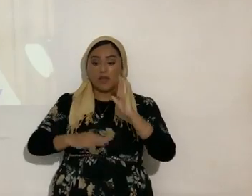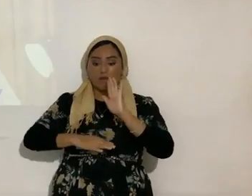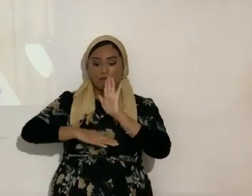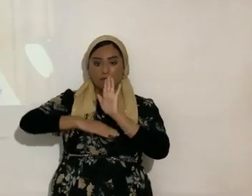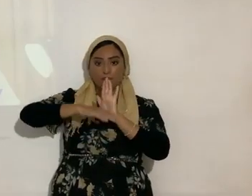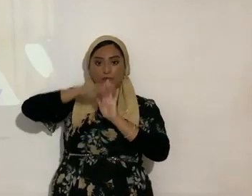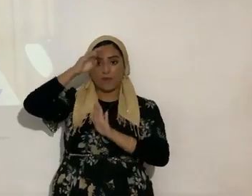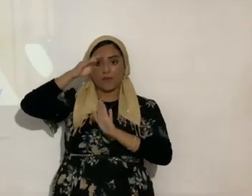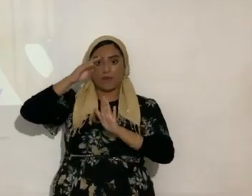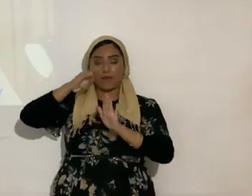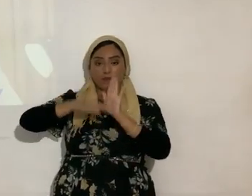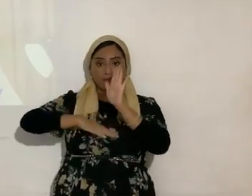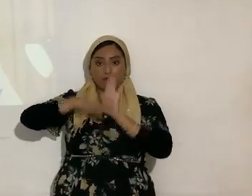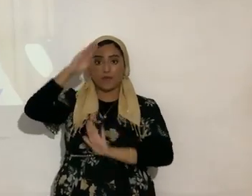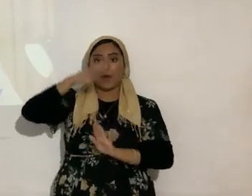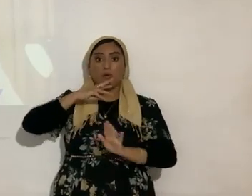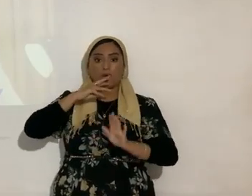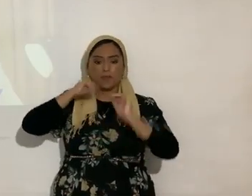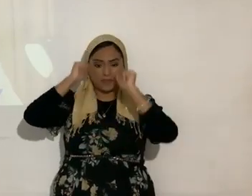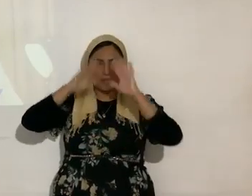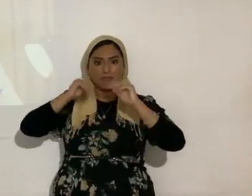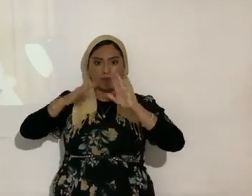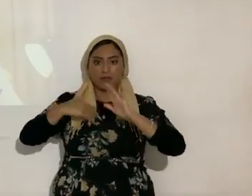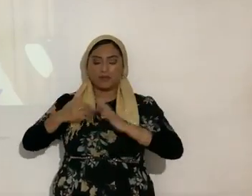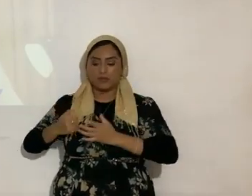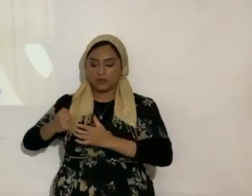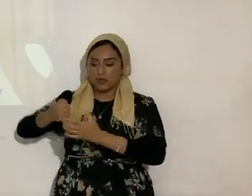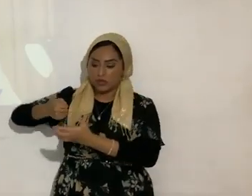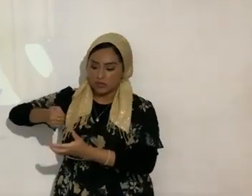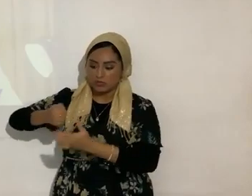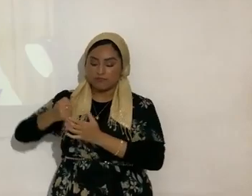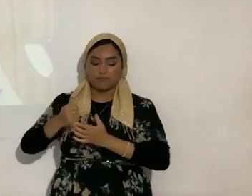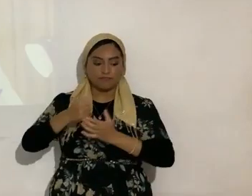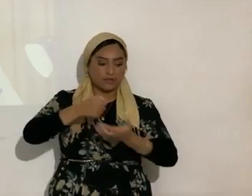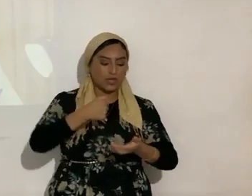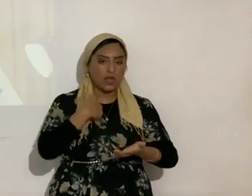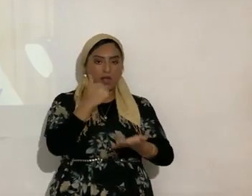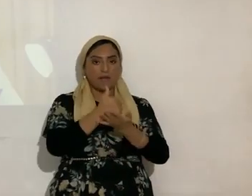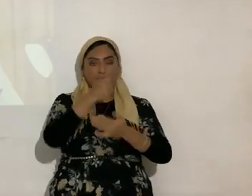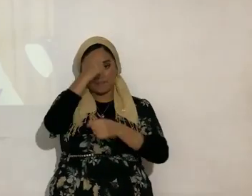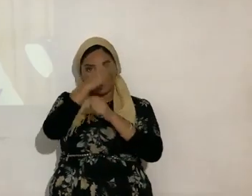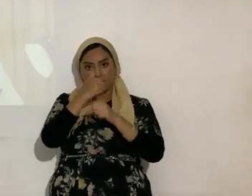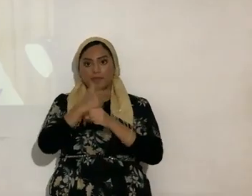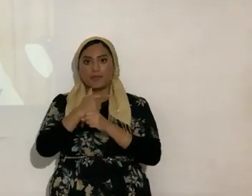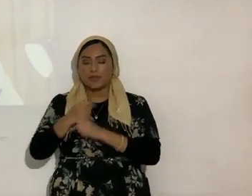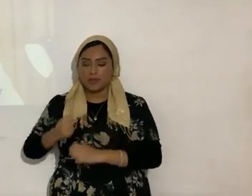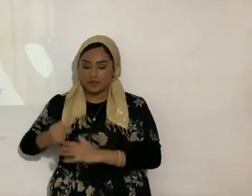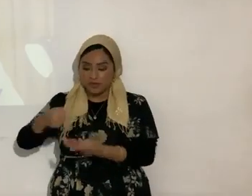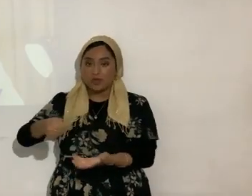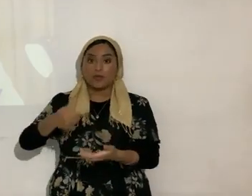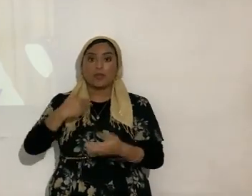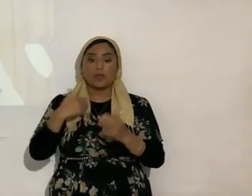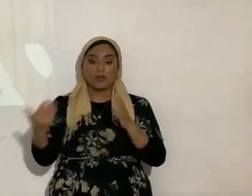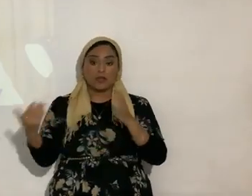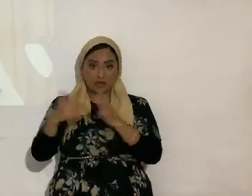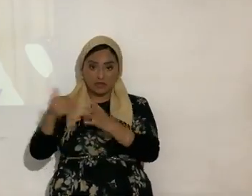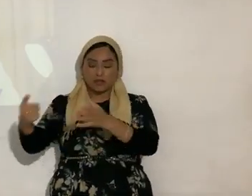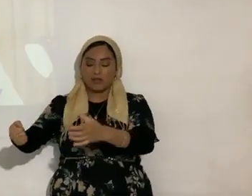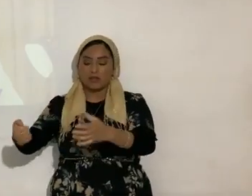tipo yo empiezo a dar a los necesitados a los hermanos y demás y apenas voy a volver a poner la jarra en